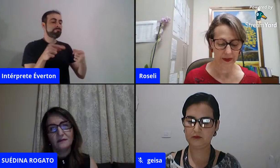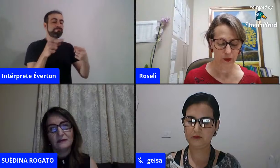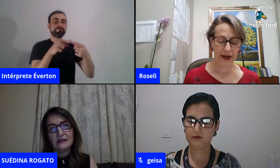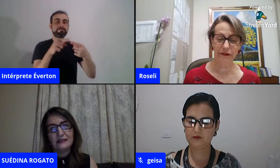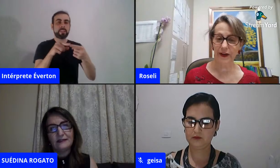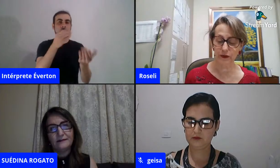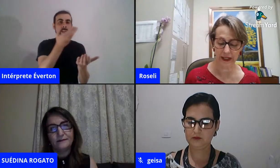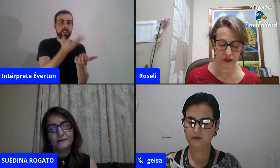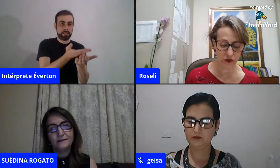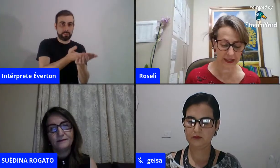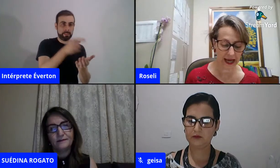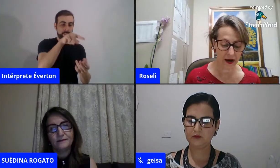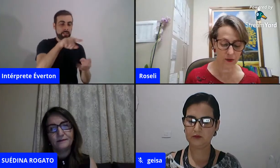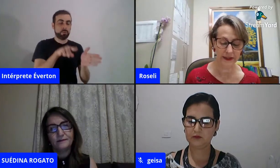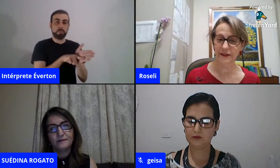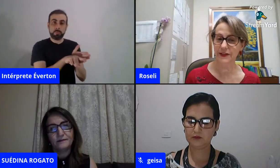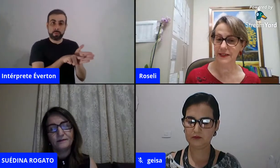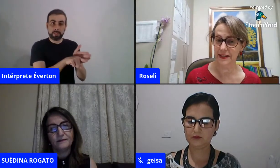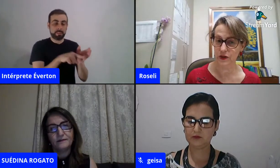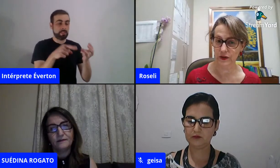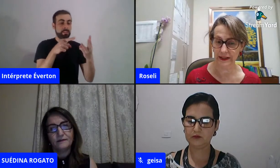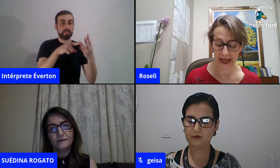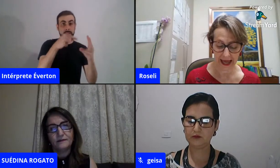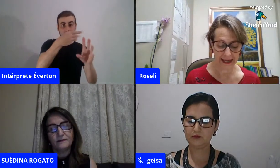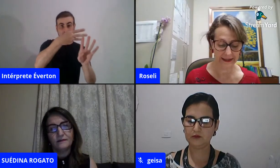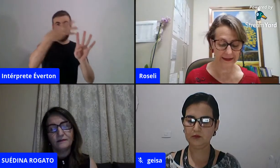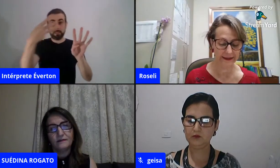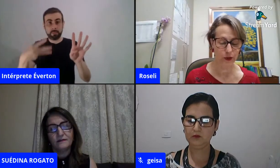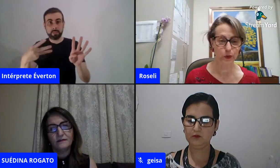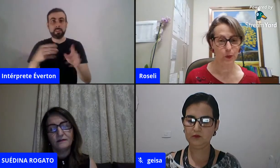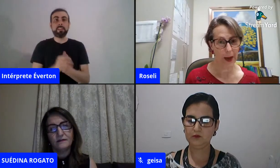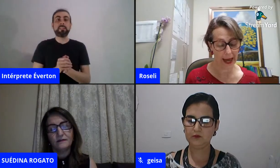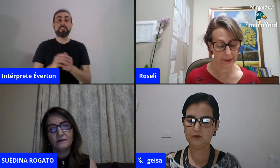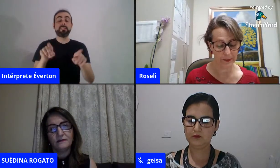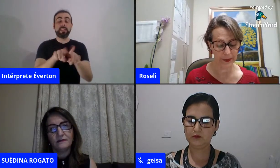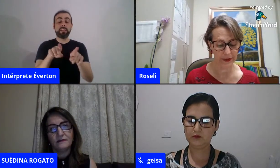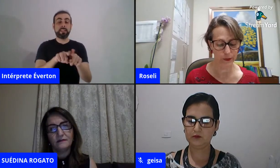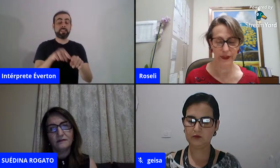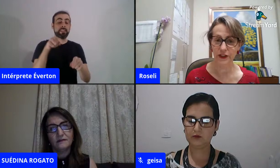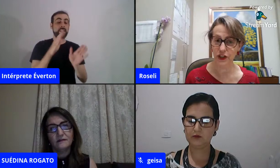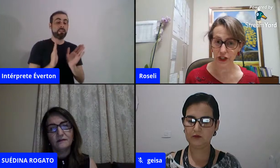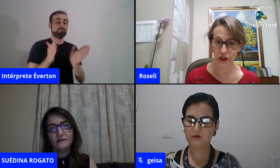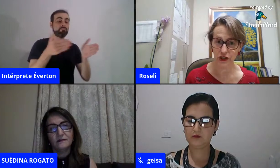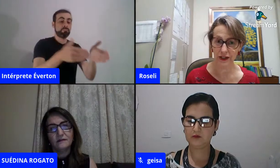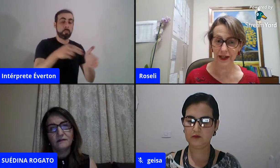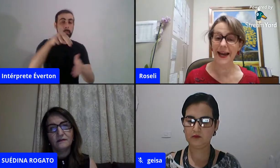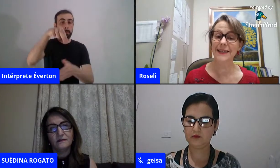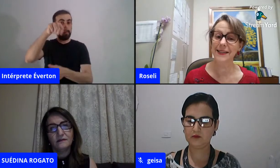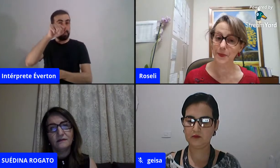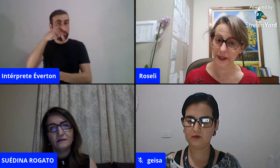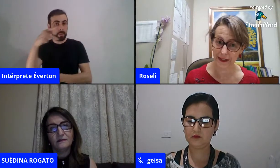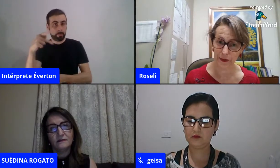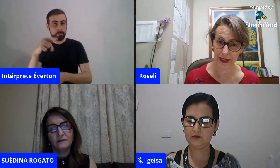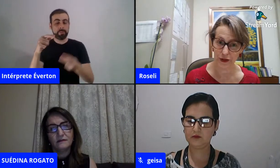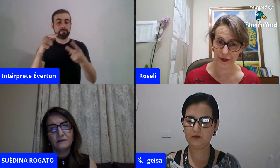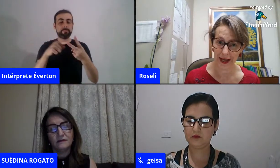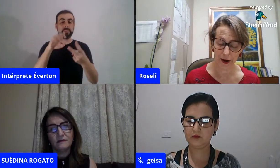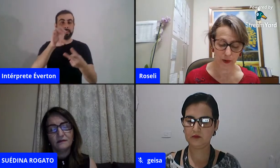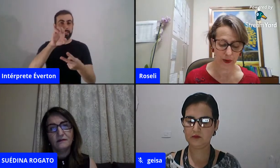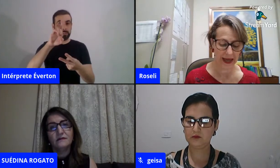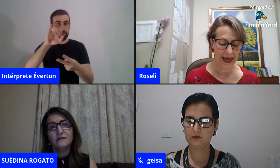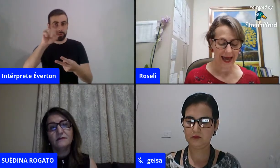O Café Educacional, a Travessia Solidária, o Numap, o Nedige, a Semana